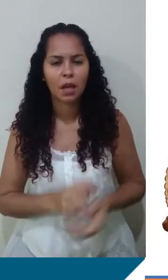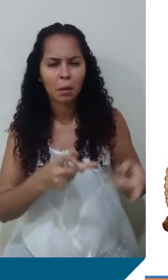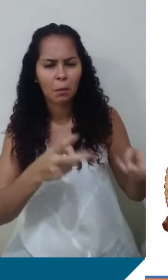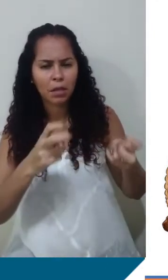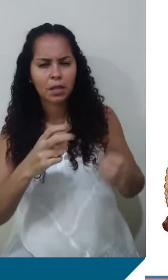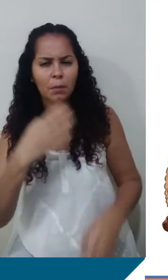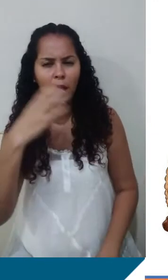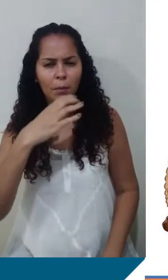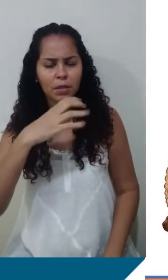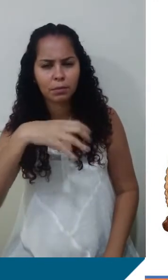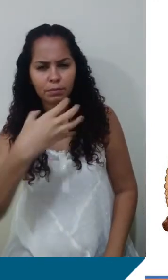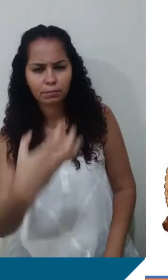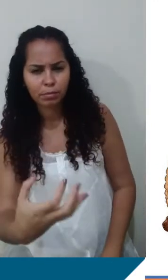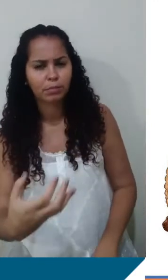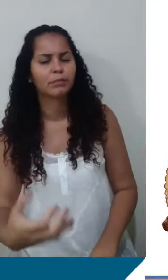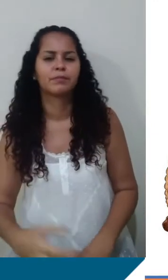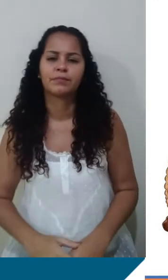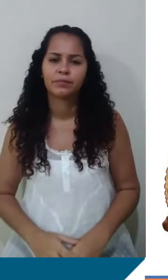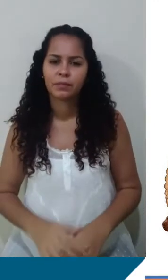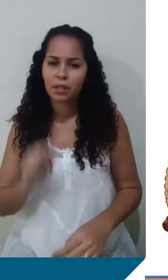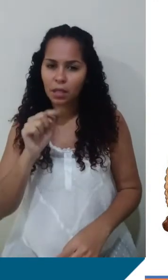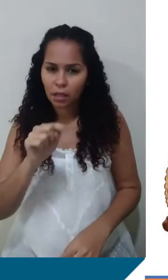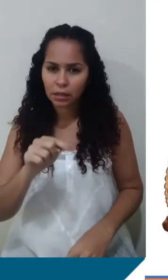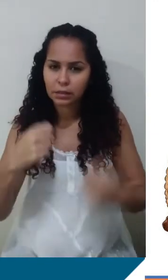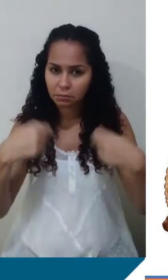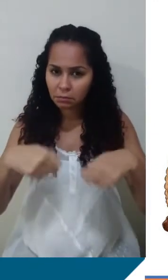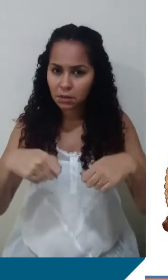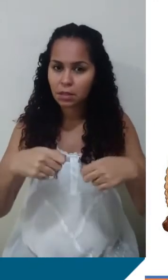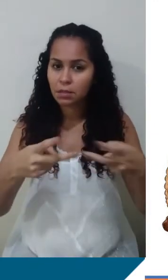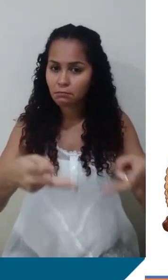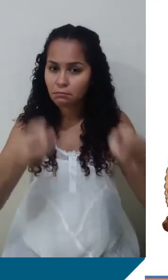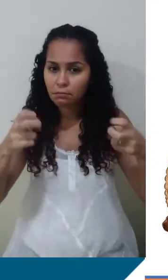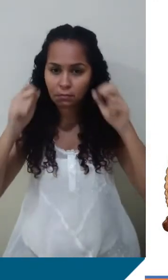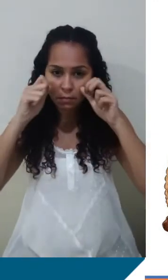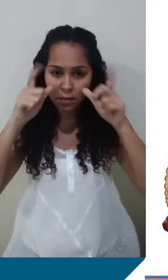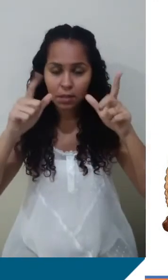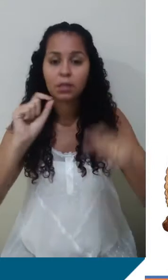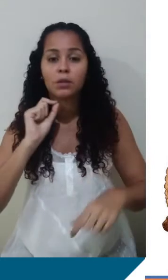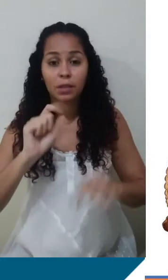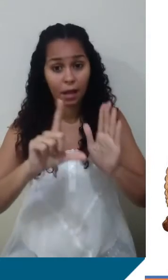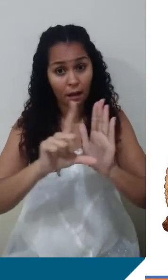caindo e tudo mais. Aqui uma coisa que a gente precisa observar é que das leis de Newton dele, essa